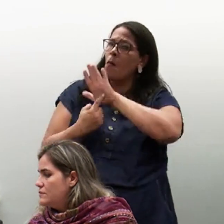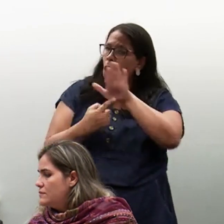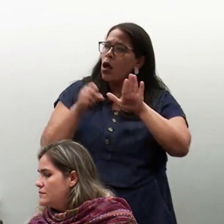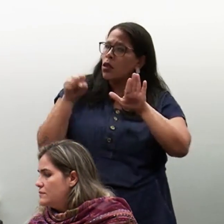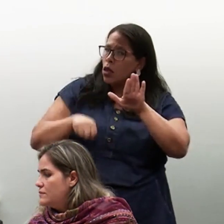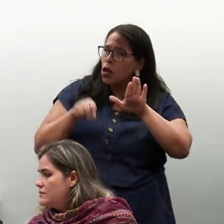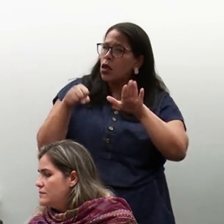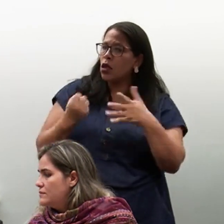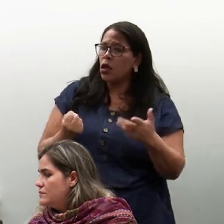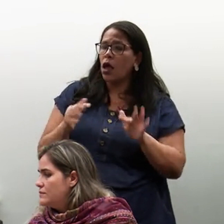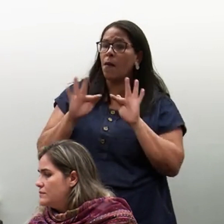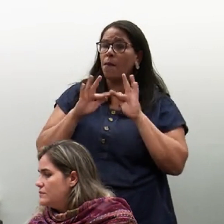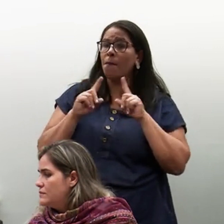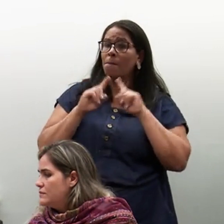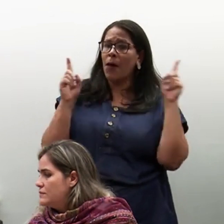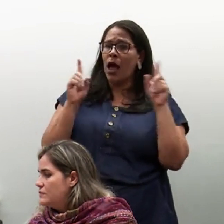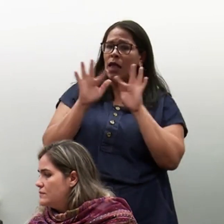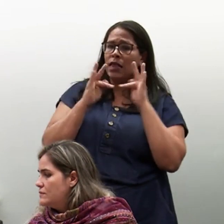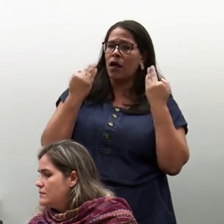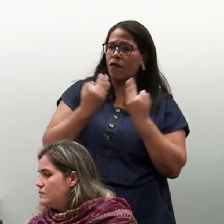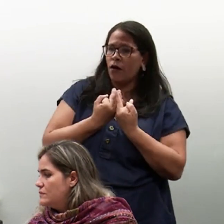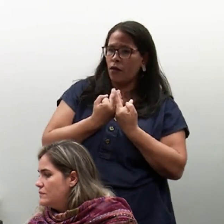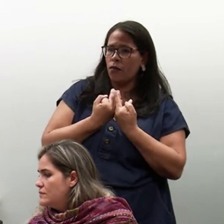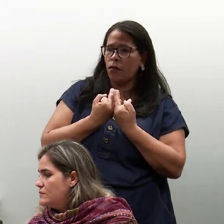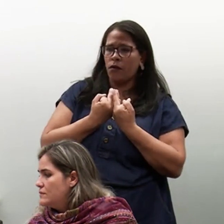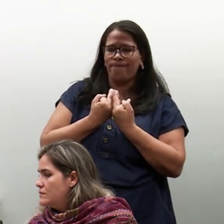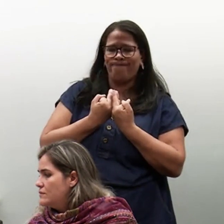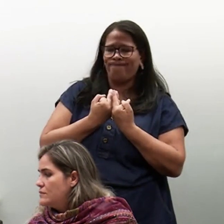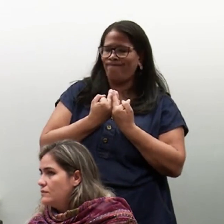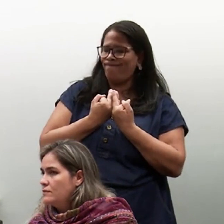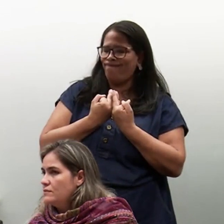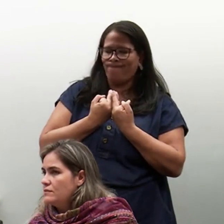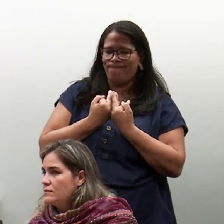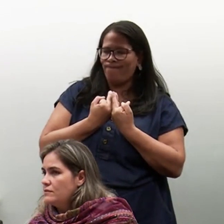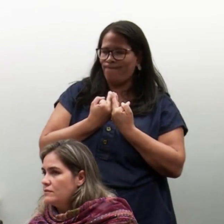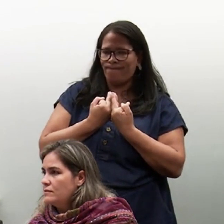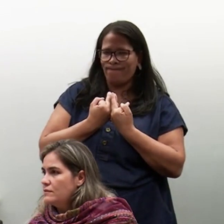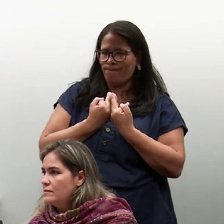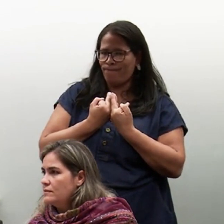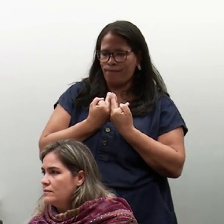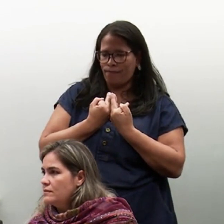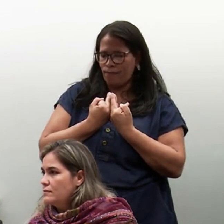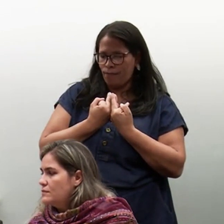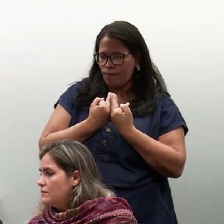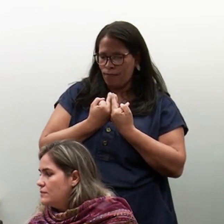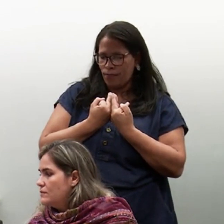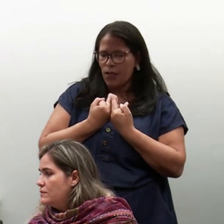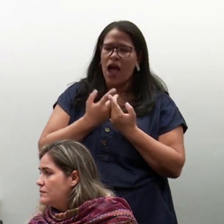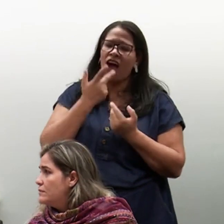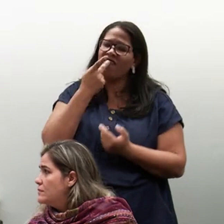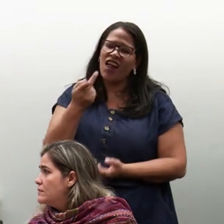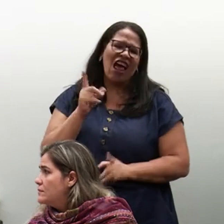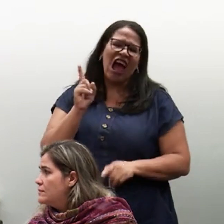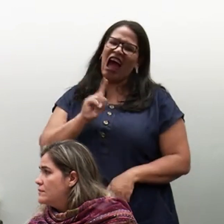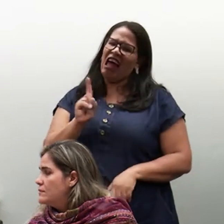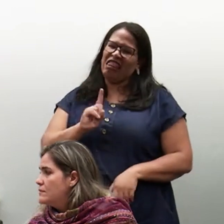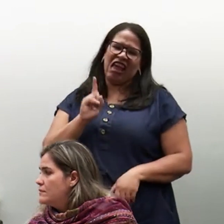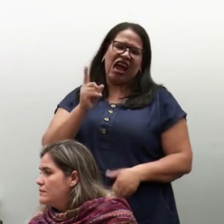a própria família não, é bobagem,